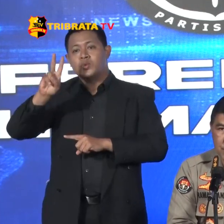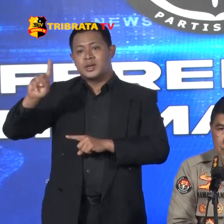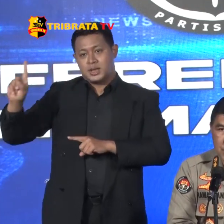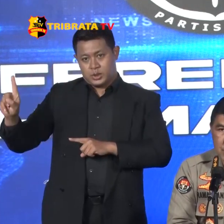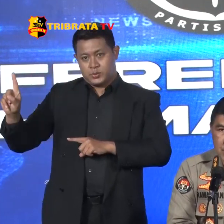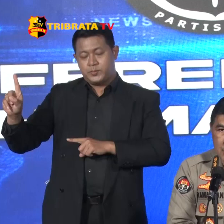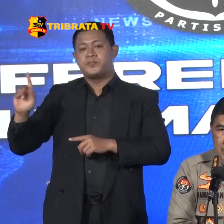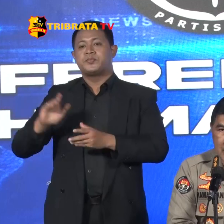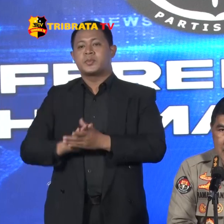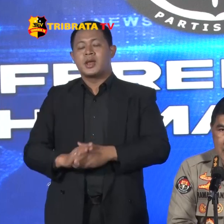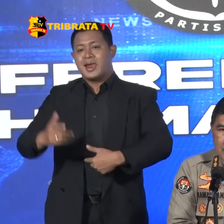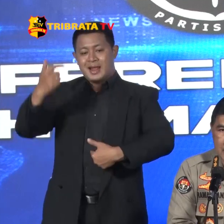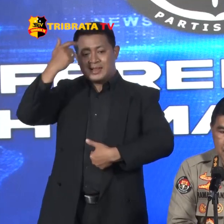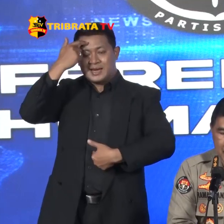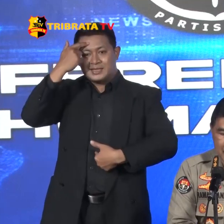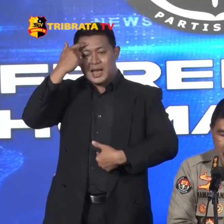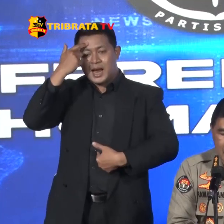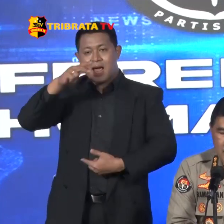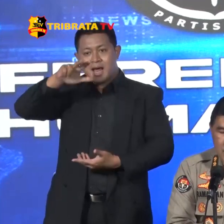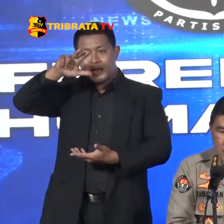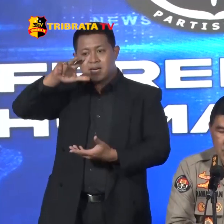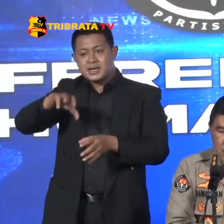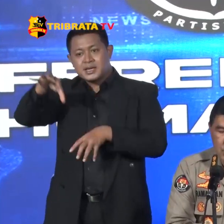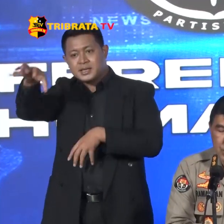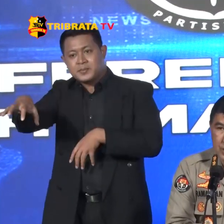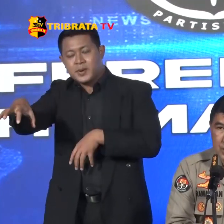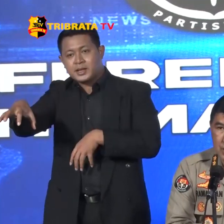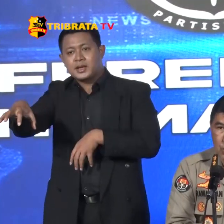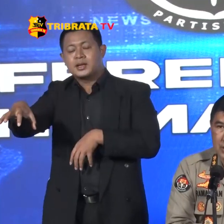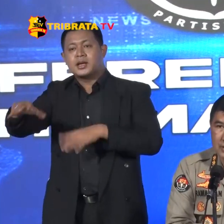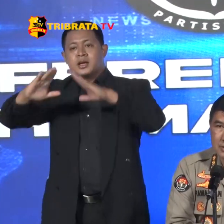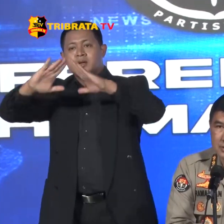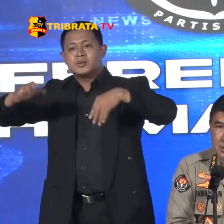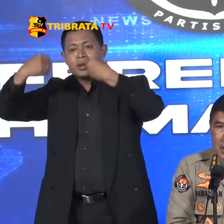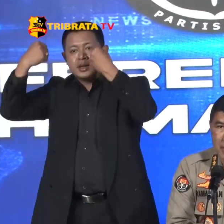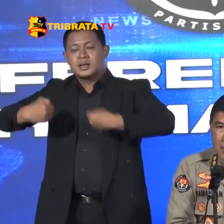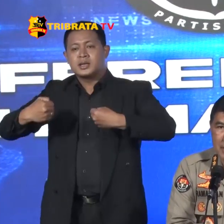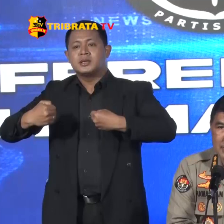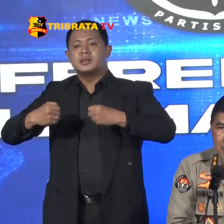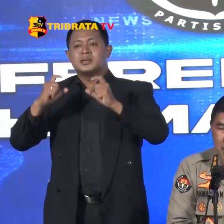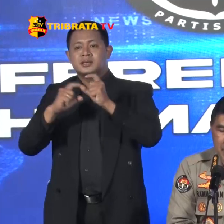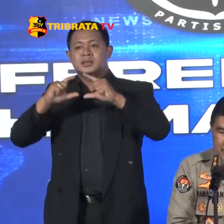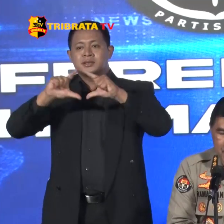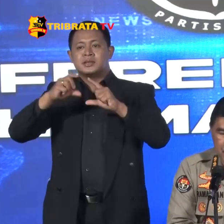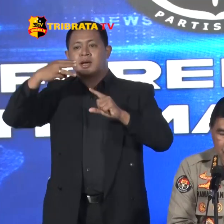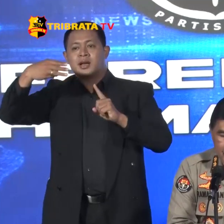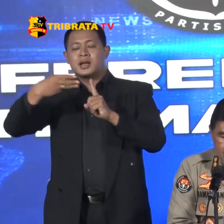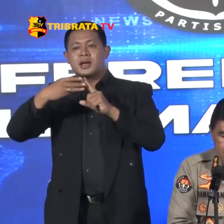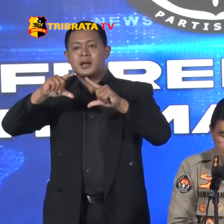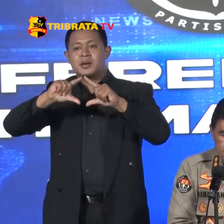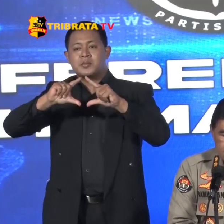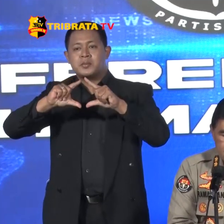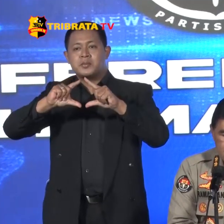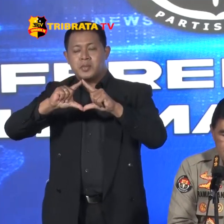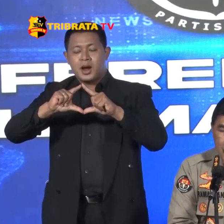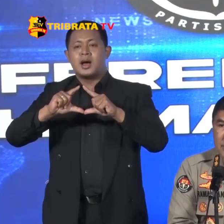Tersangka ditempatkan di Rutan Salemba Cabang Baris Kempolri